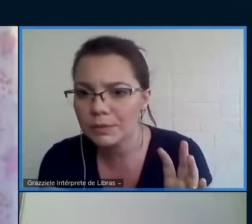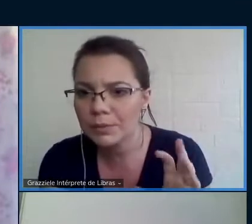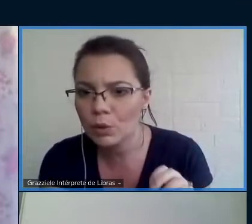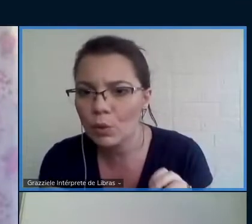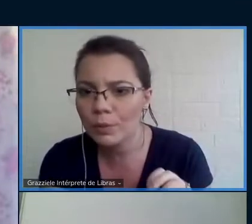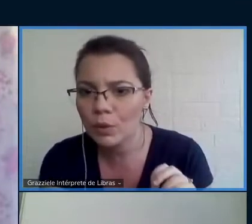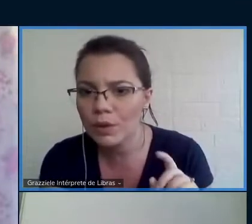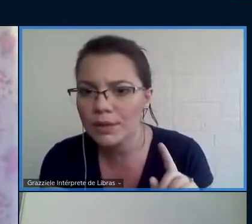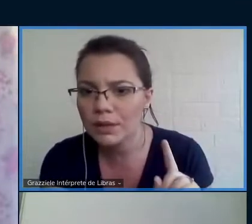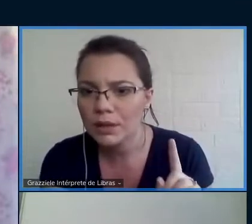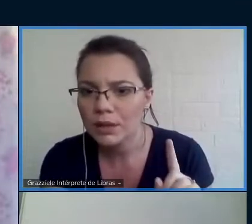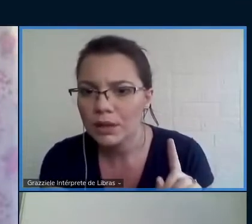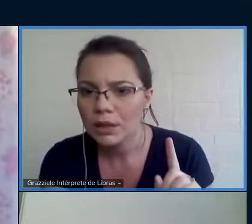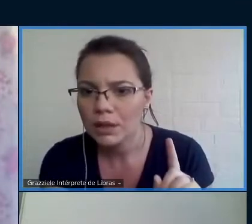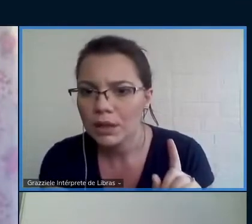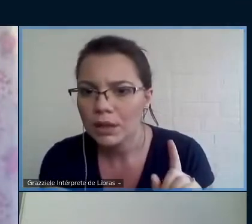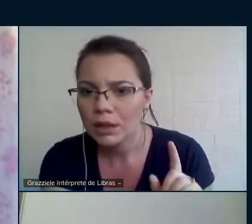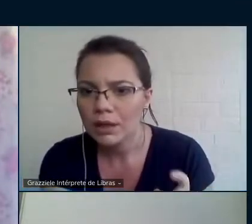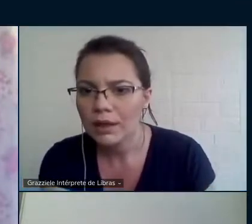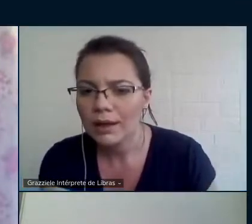explicou alguma coisa?